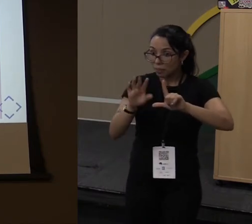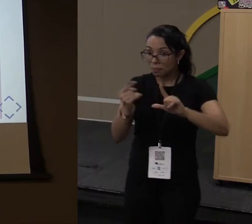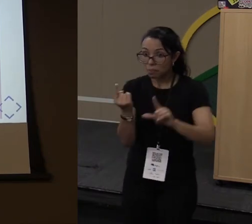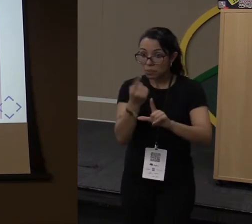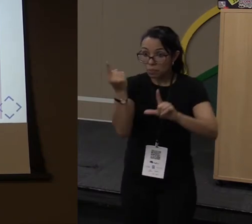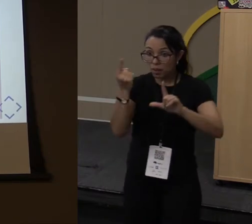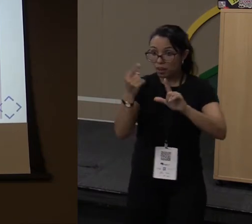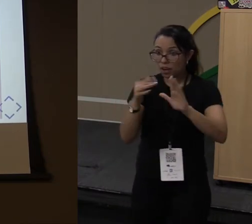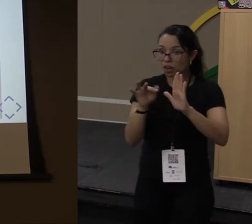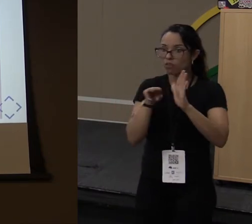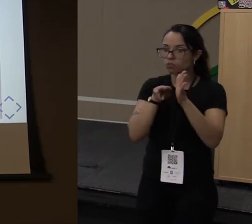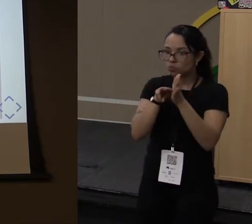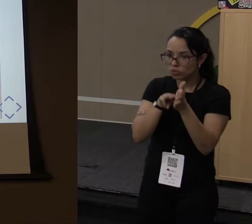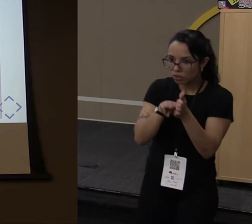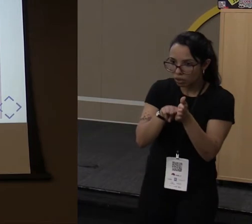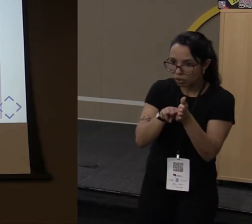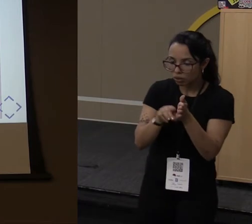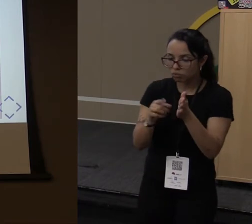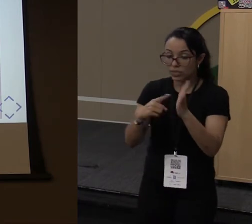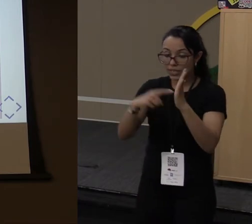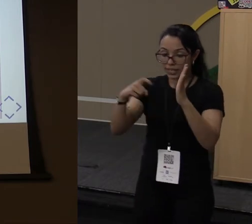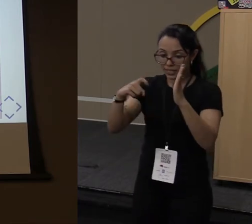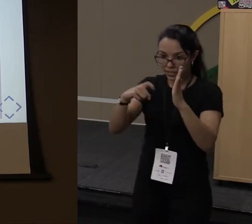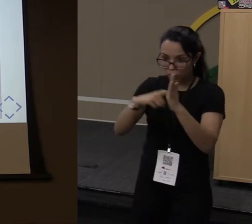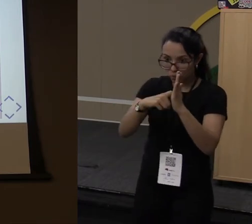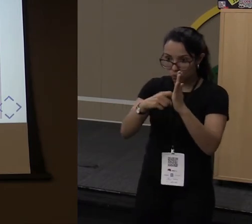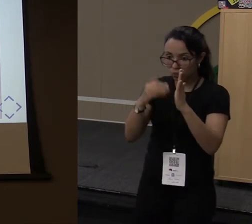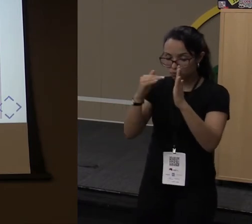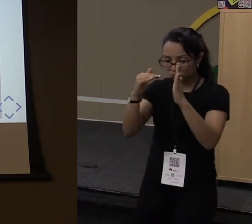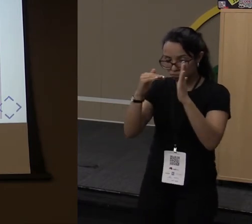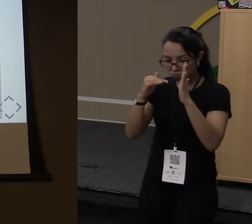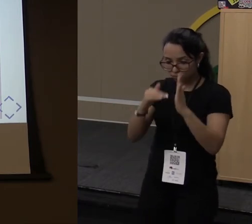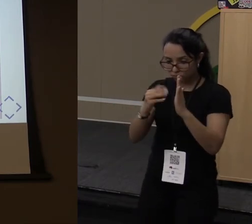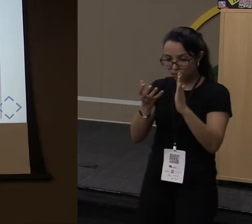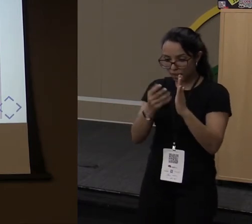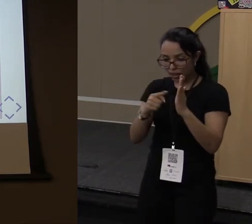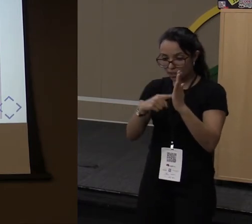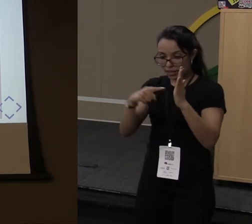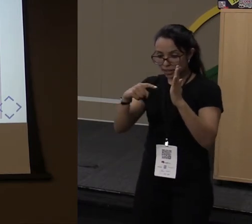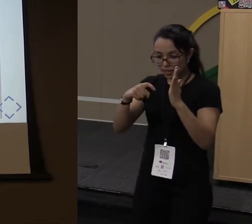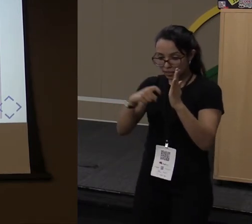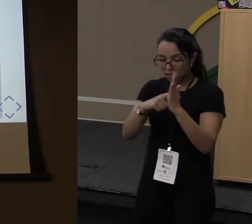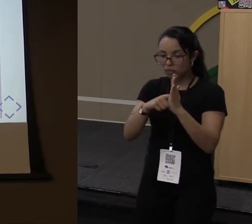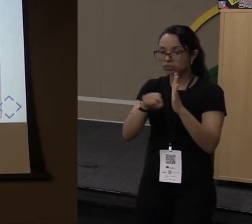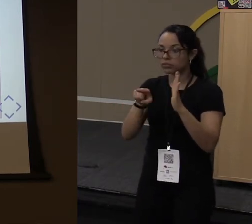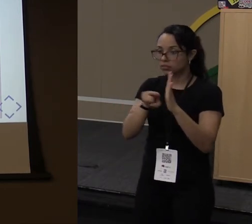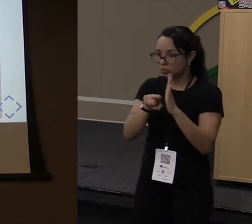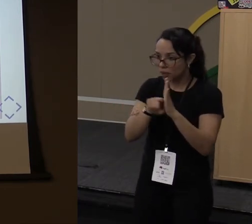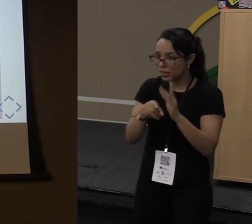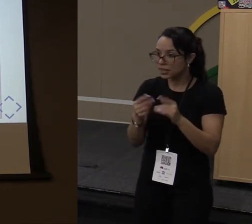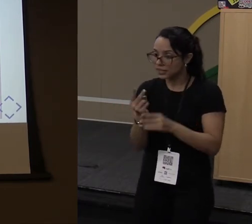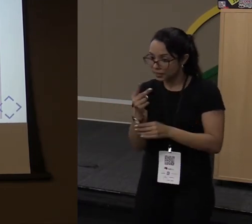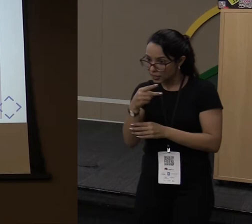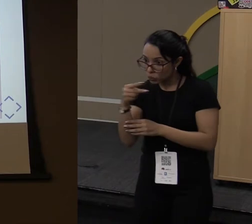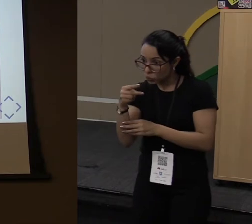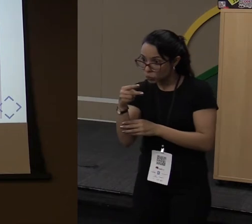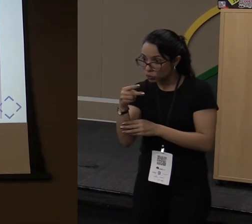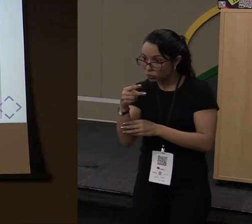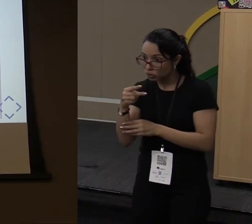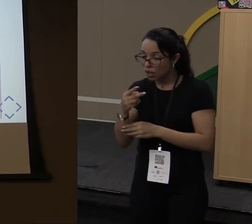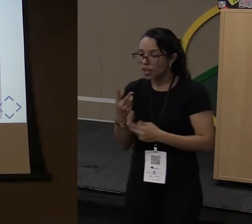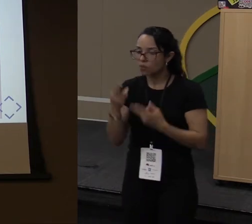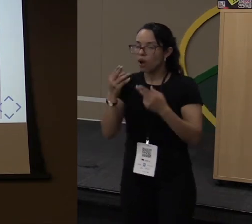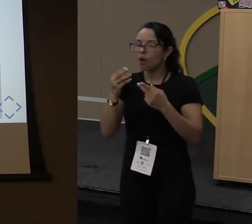for executada, eu quero executar essa segunda. É como se fosse o Composition do que a gente tem no conceito